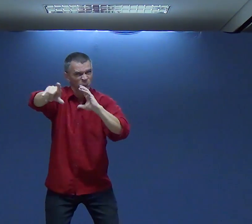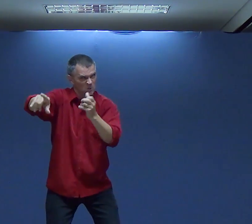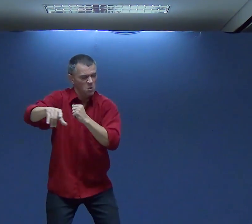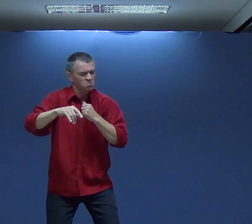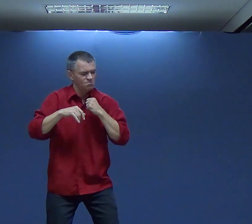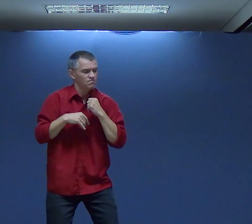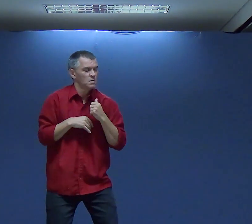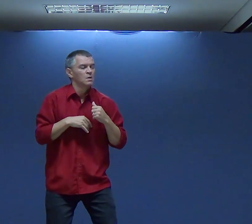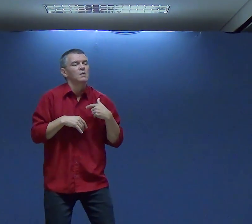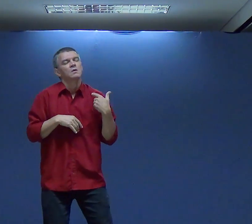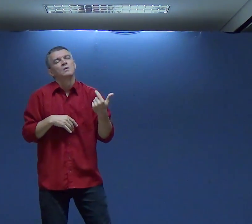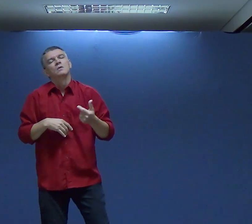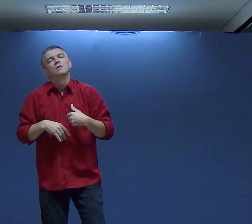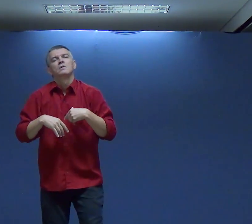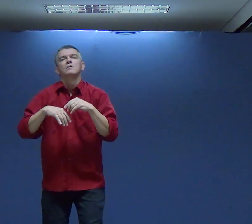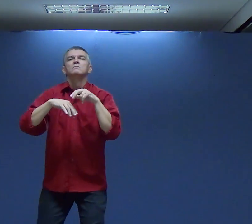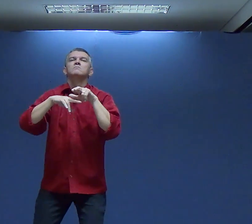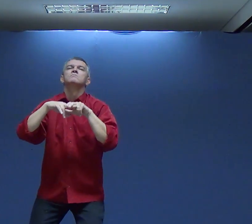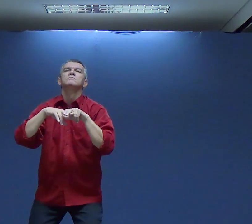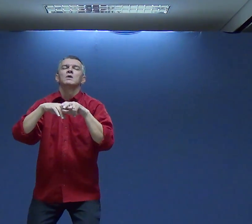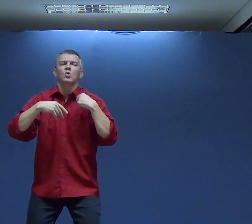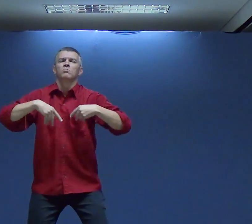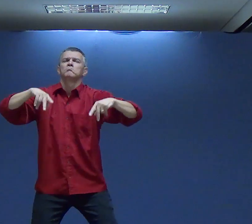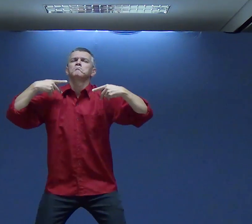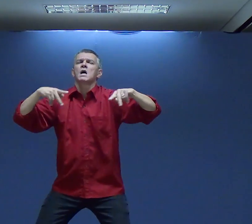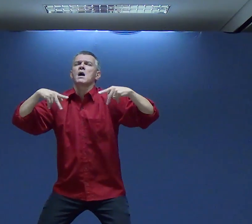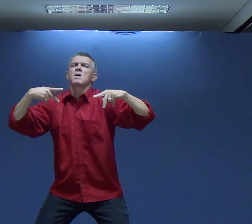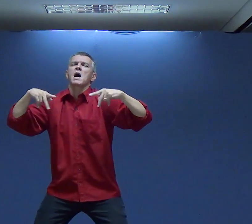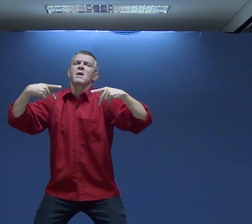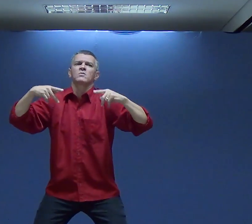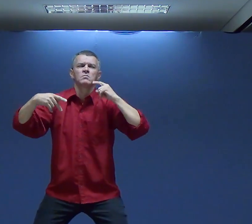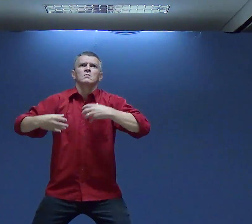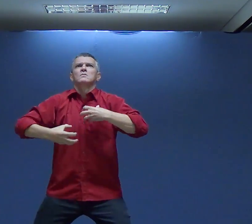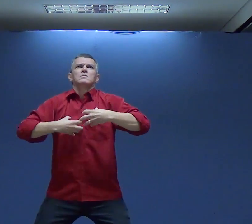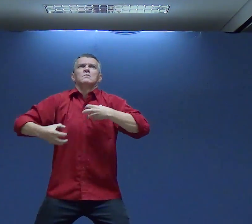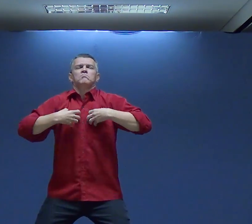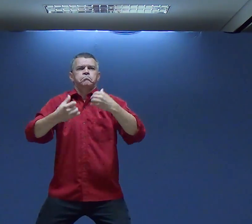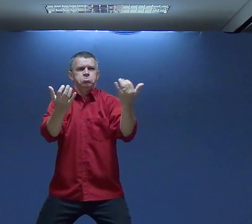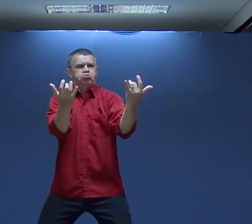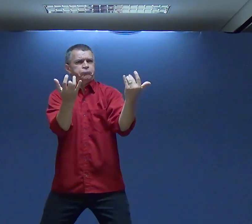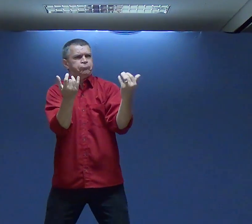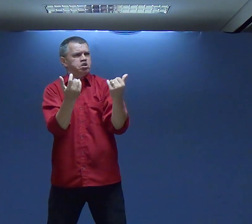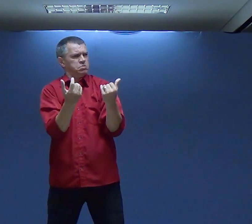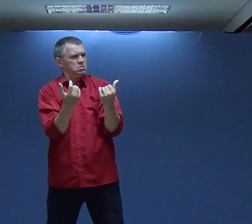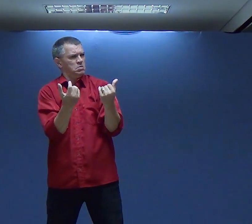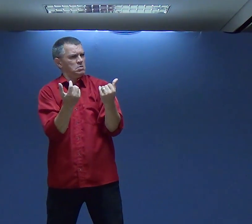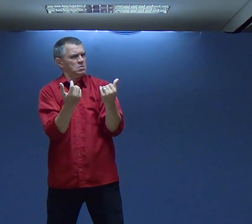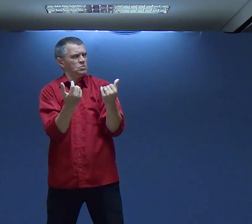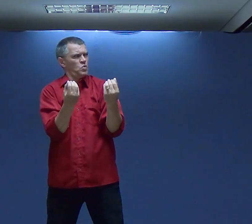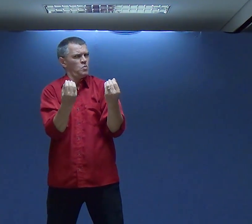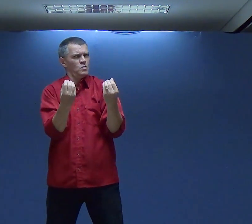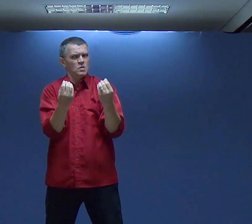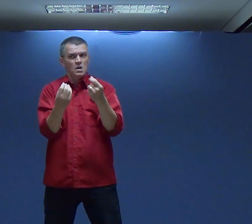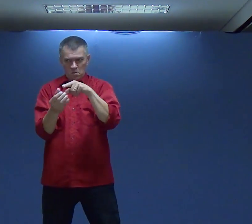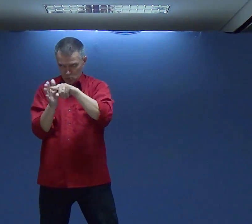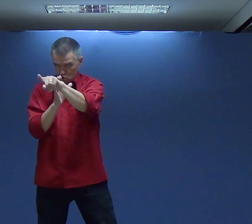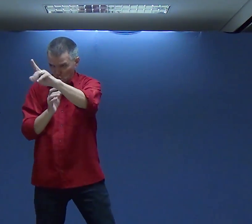Fale A grandeza Da minha vida? Eu chego aqui E de repente Estou sentado Estou pregando E você